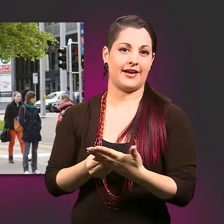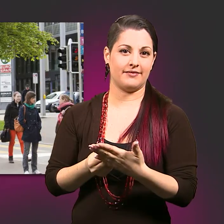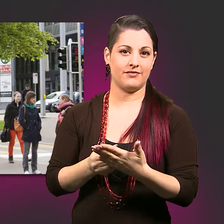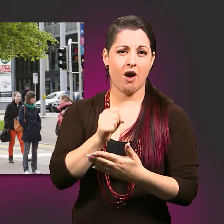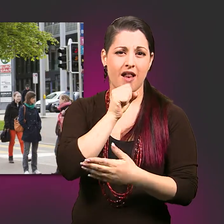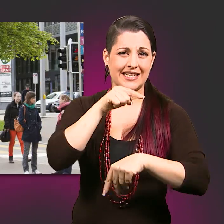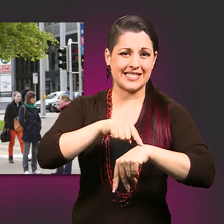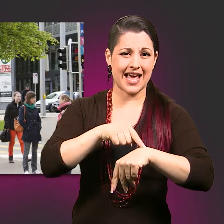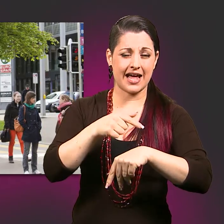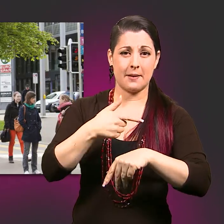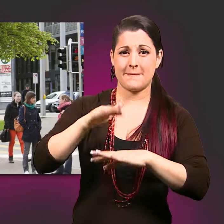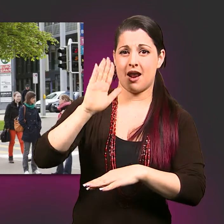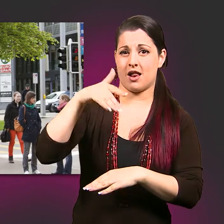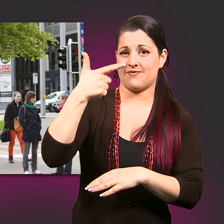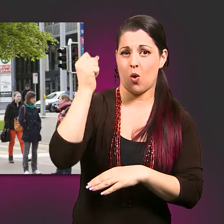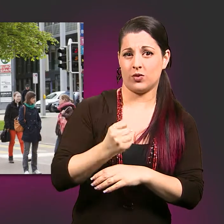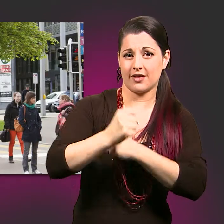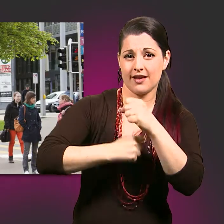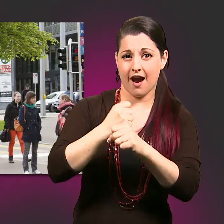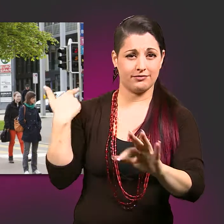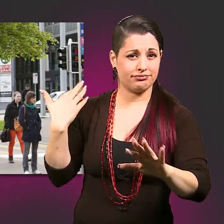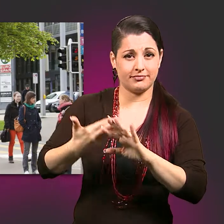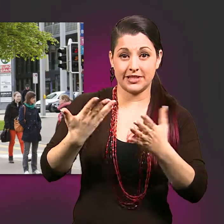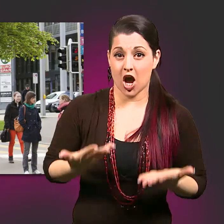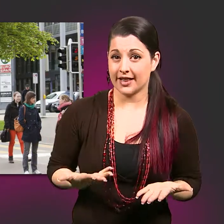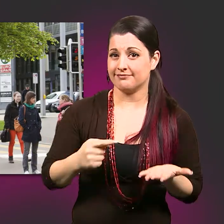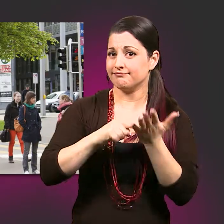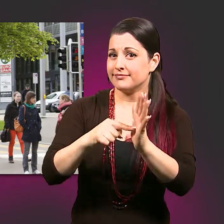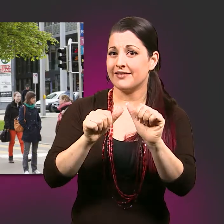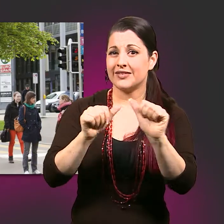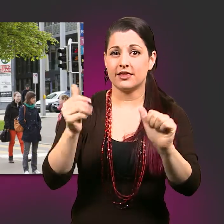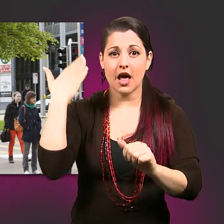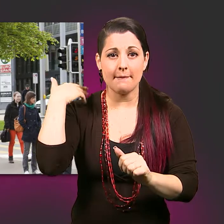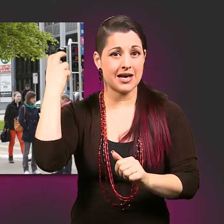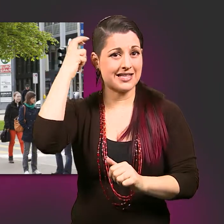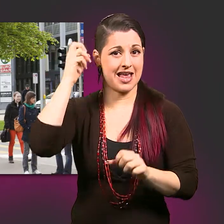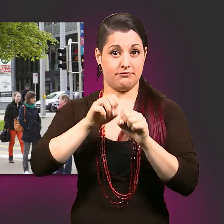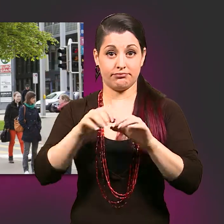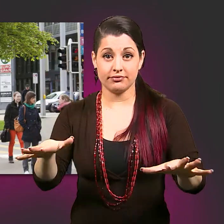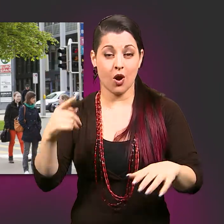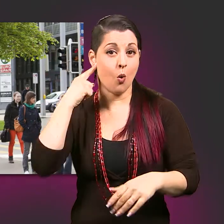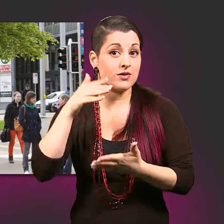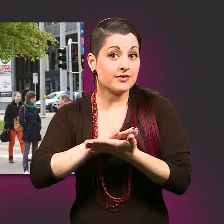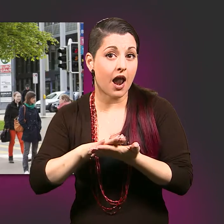und zeichneten ihre Sicht auf. Von mehr als 200 Jahren bis heute gibt es Zeitzeugen wie die Verbreitung des CI,